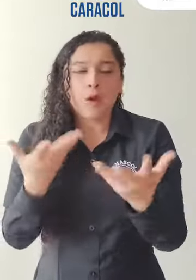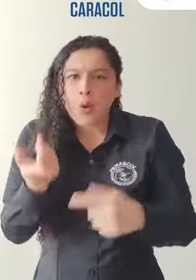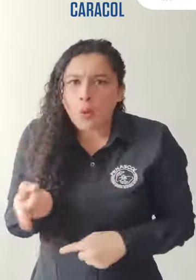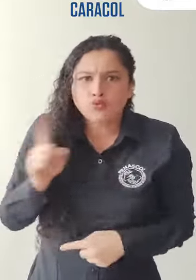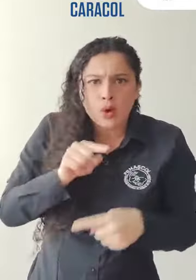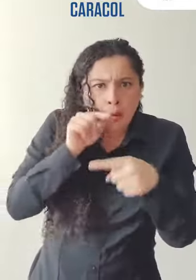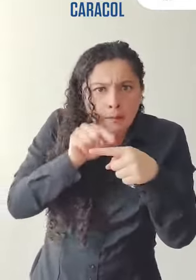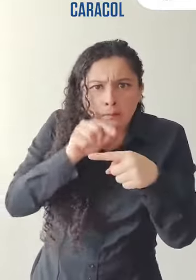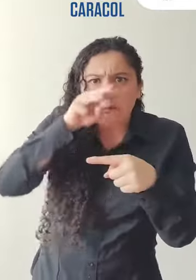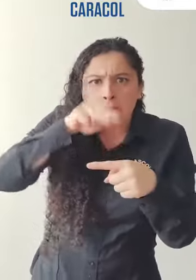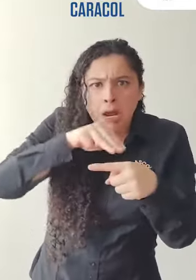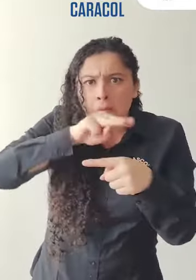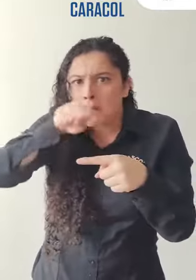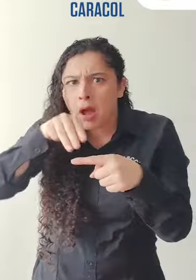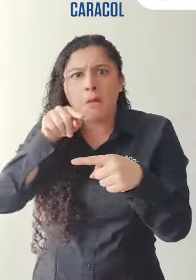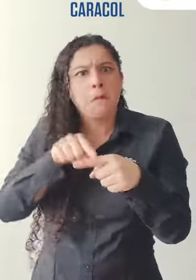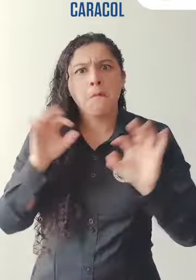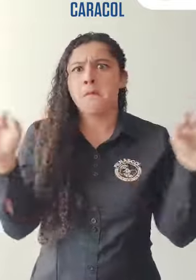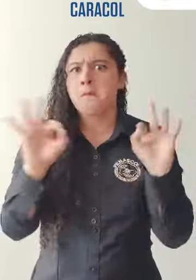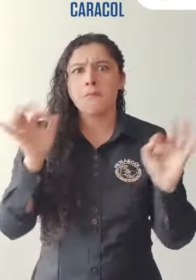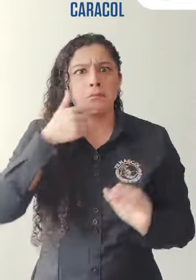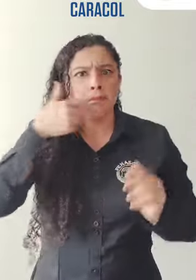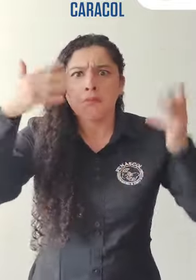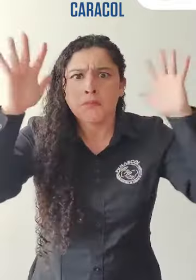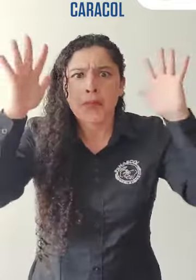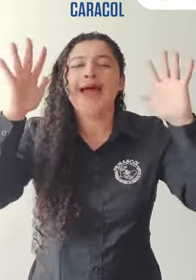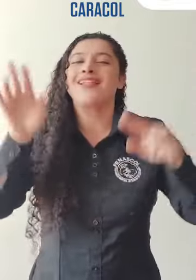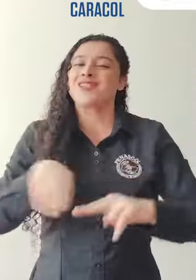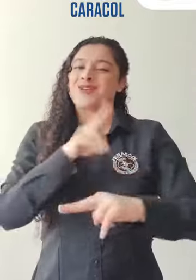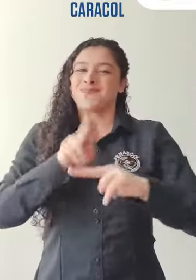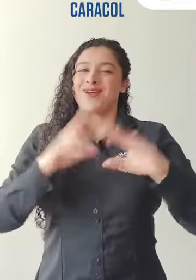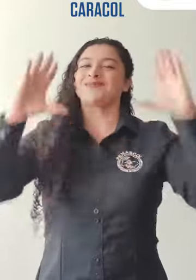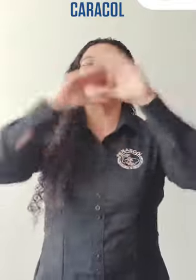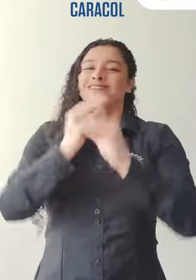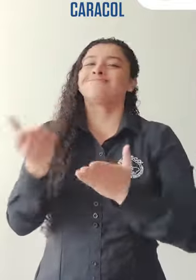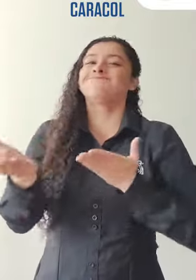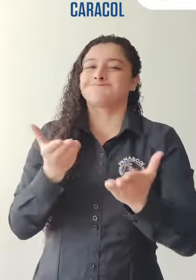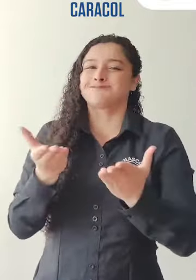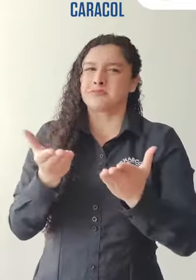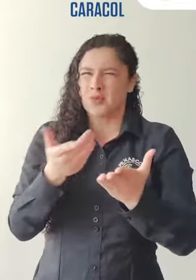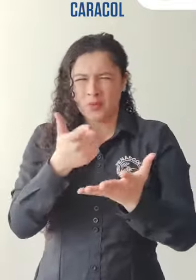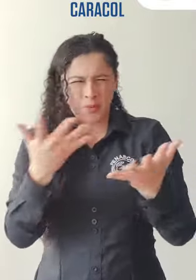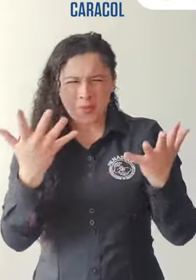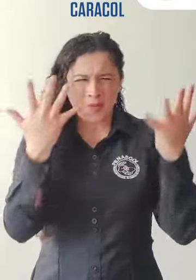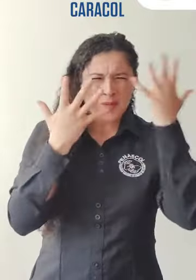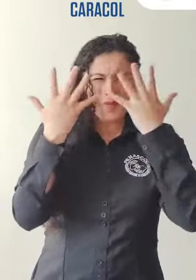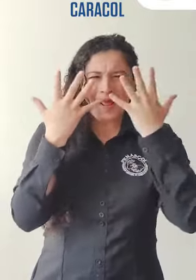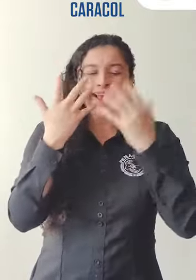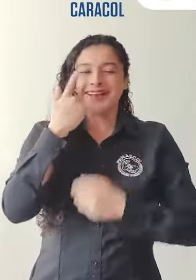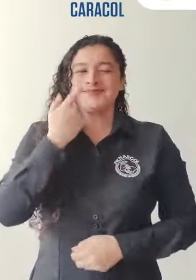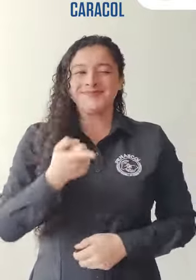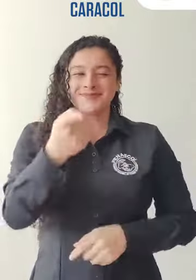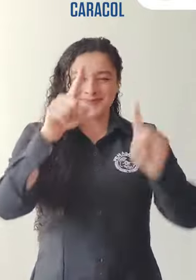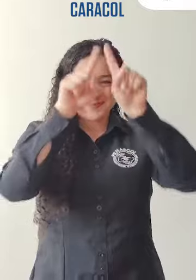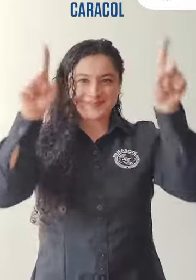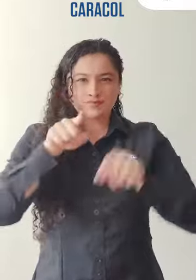martes y miércoles, será con normalidad en última emisión. Si es confuso,